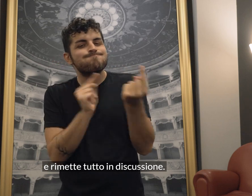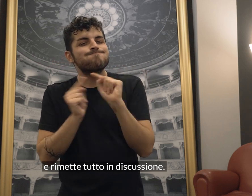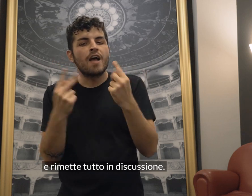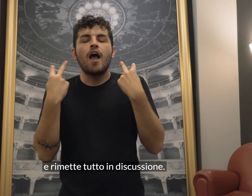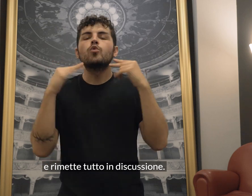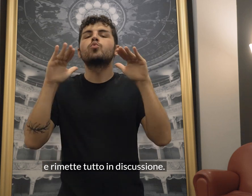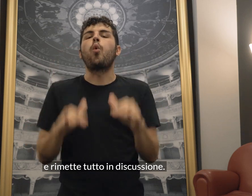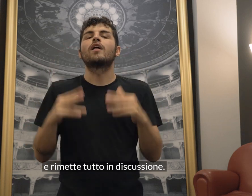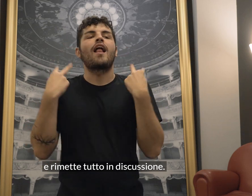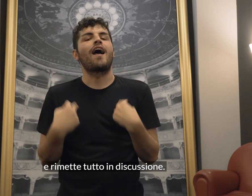in discussione.